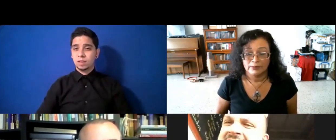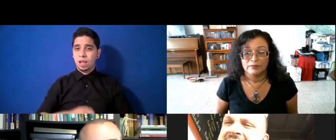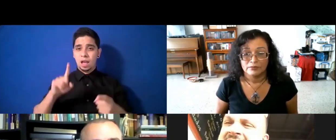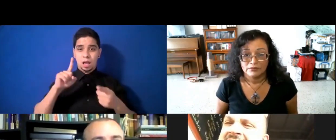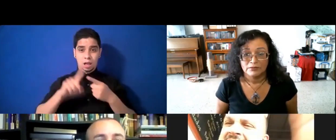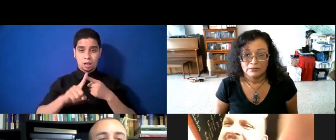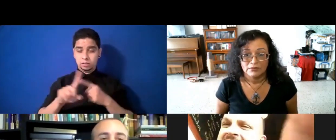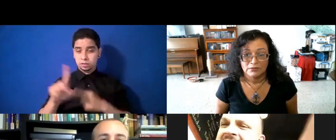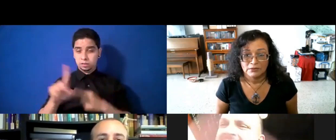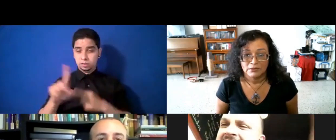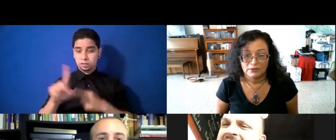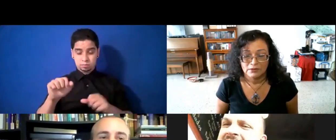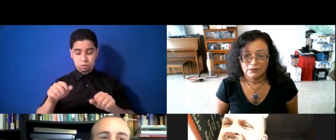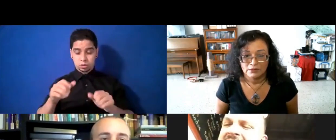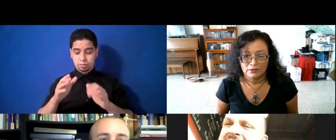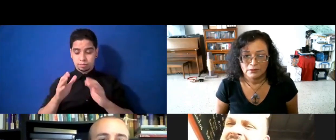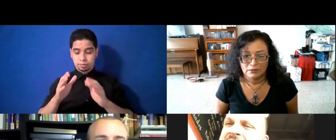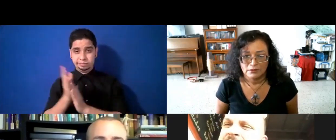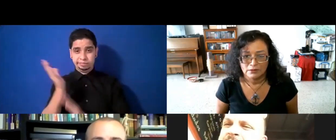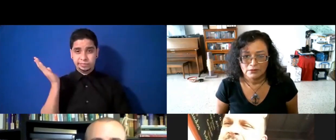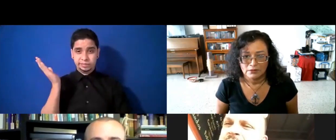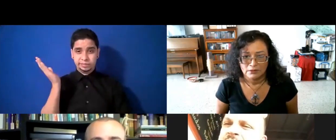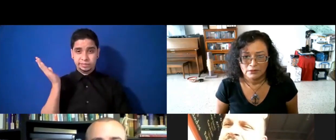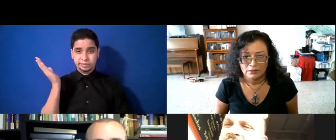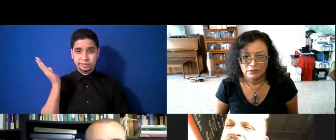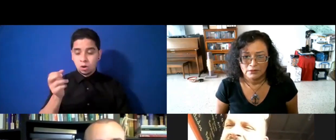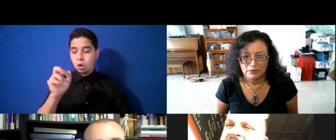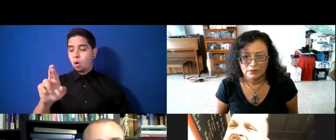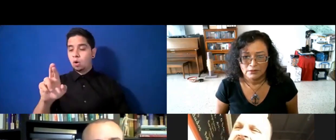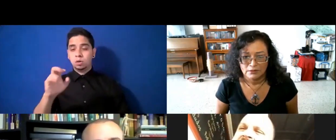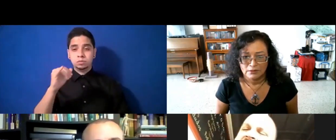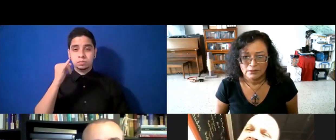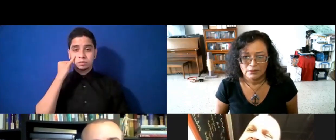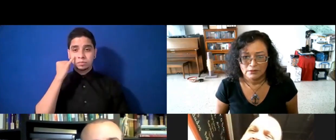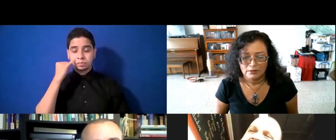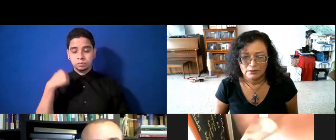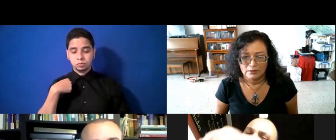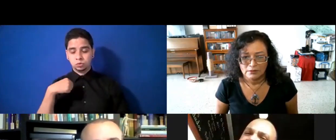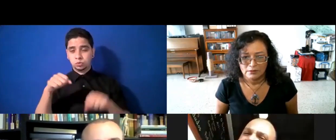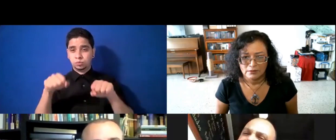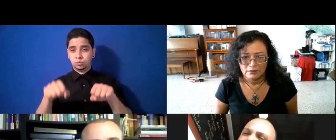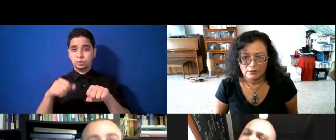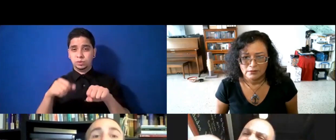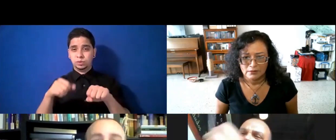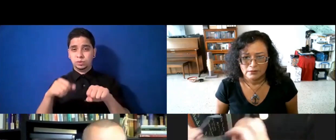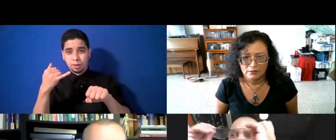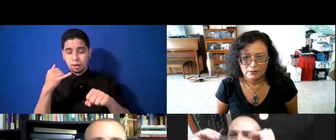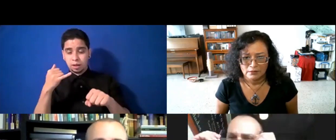delivery o si uno puede, ¿verdad?, me imagino que uno puede llamar y llegar al lugar, pero en cuanto